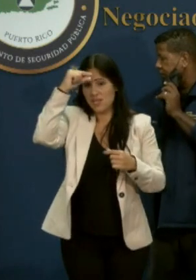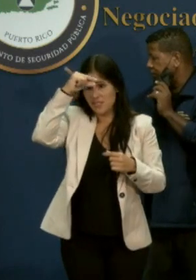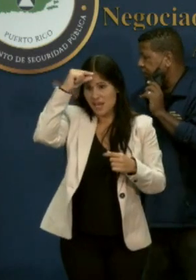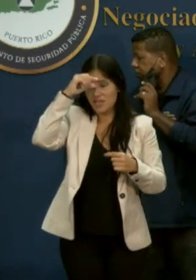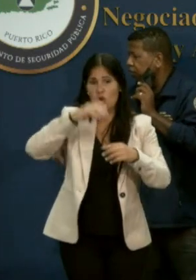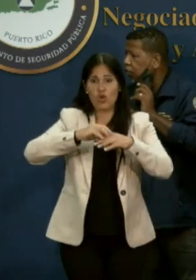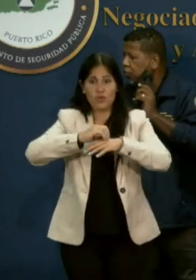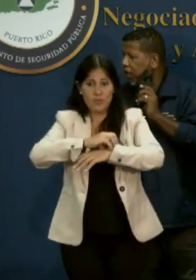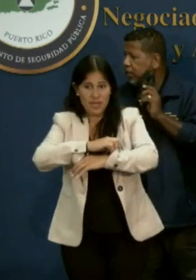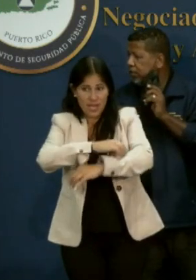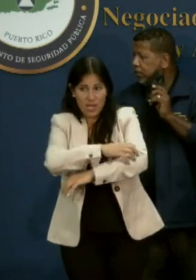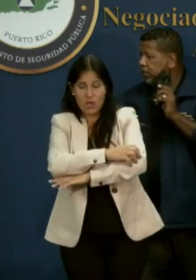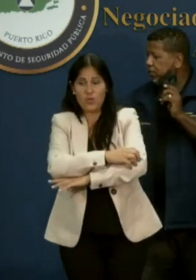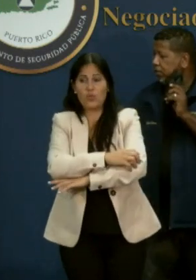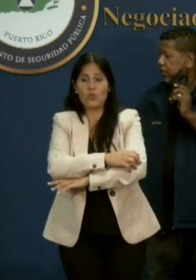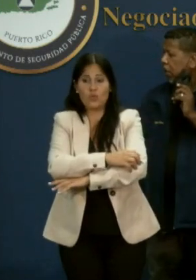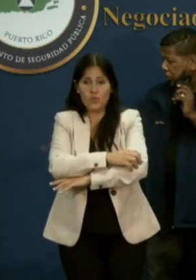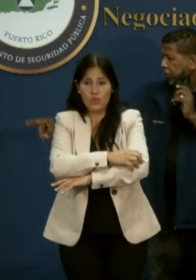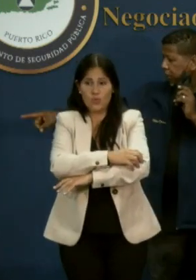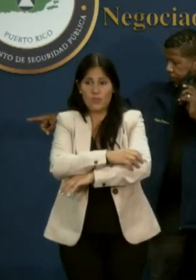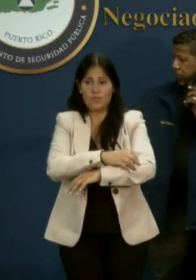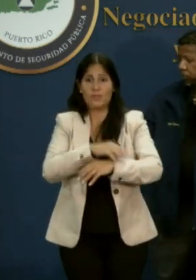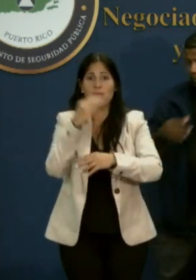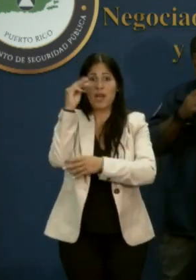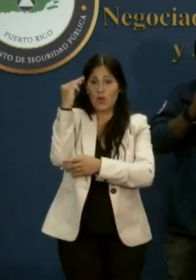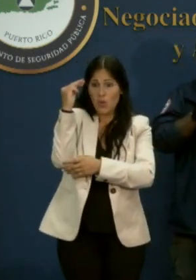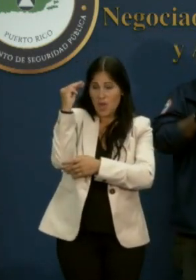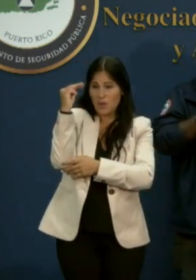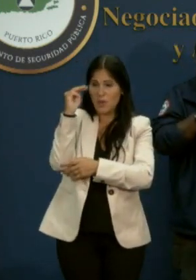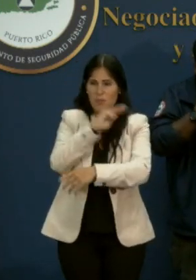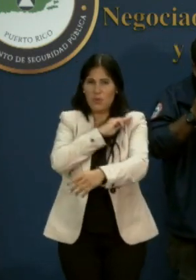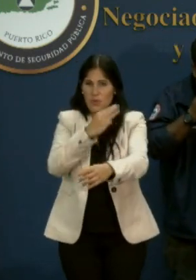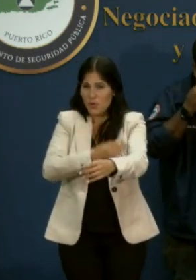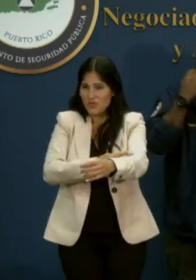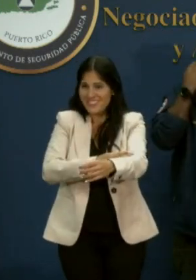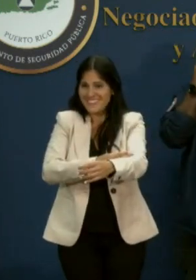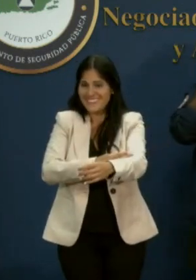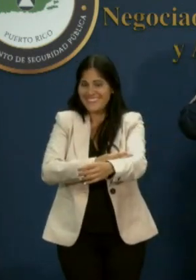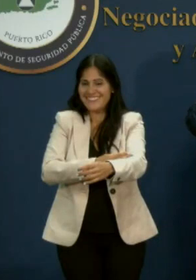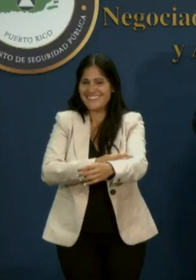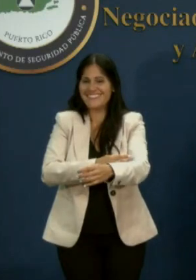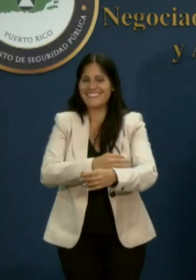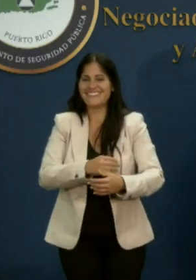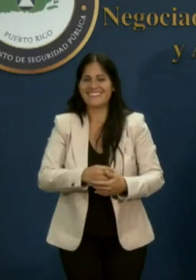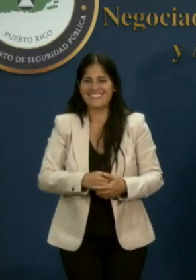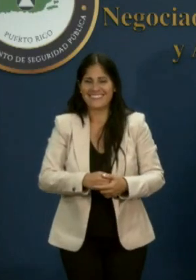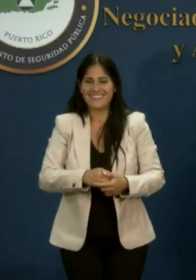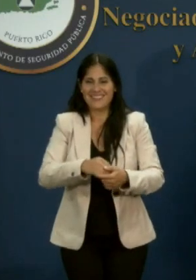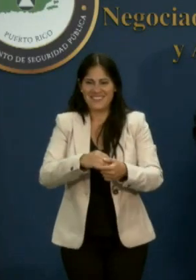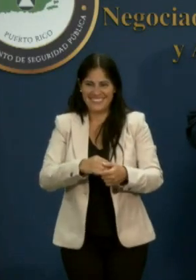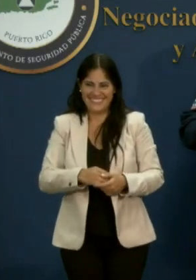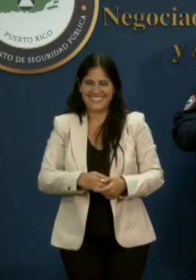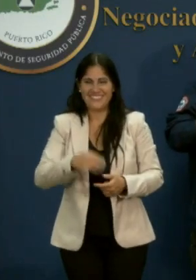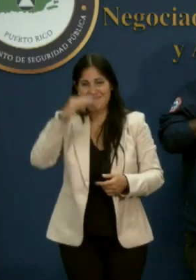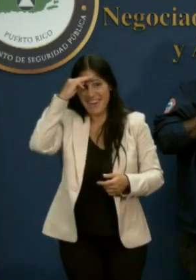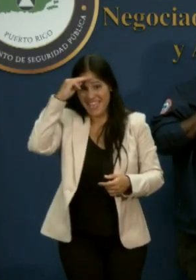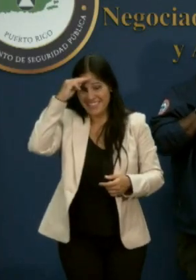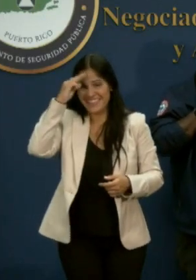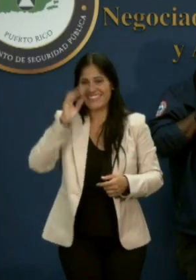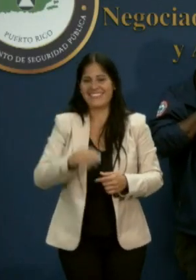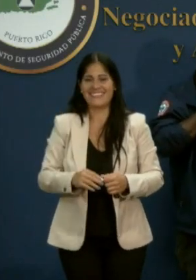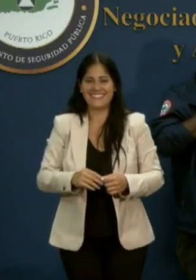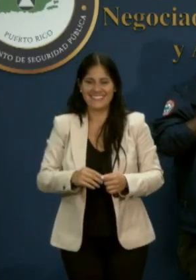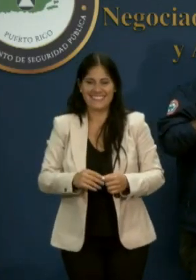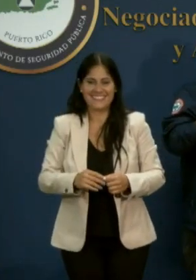Luquillo, Maricao, Maunabo, Mayagüez, Morobis, Naranjito, Ponce, Salinas, San